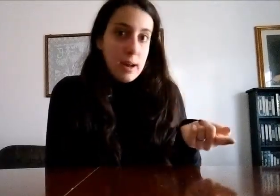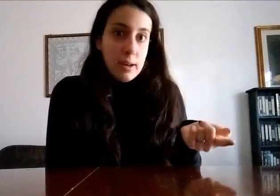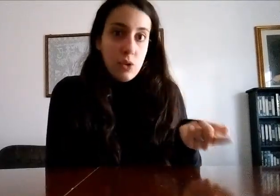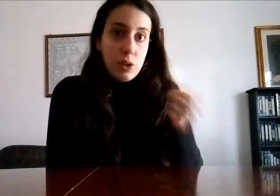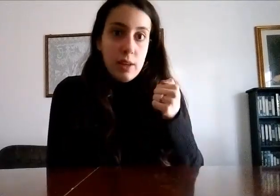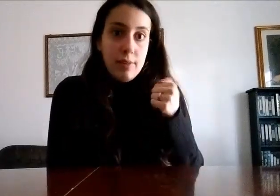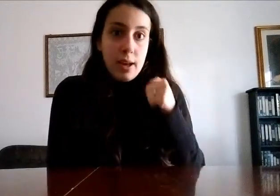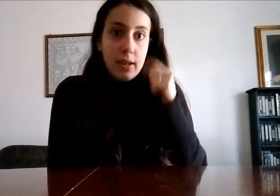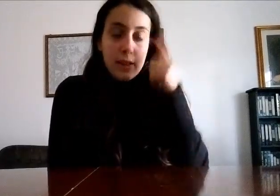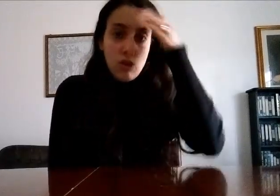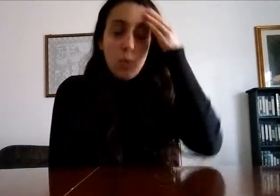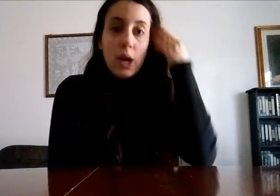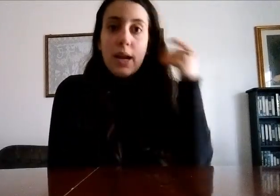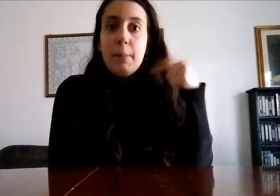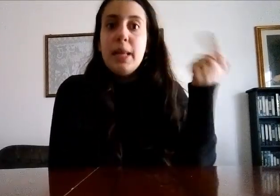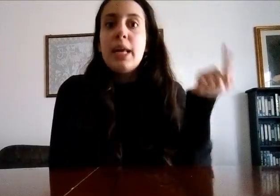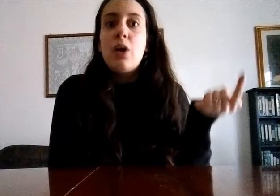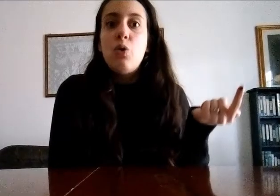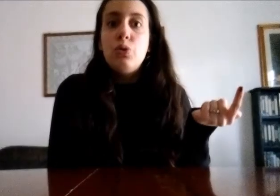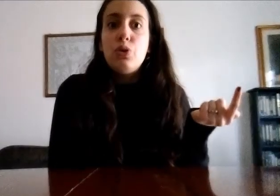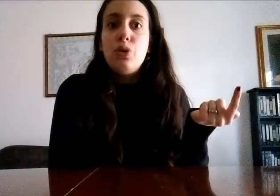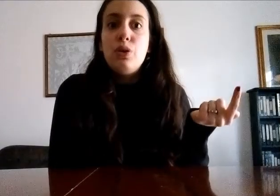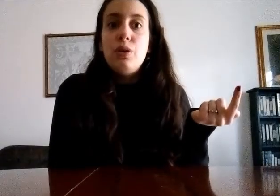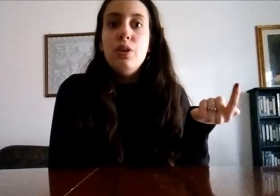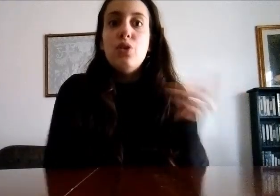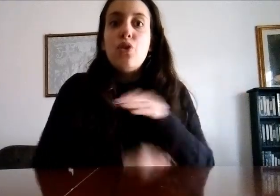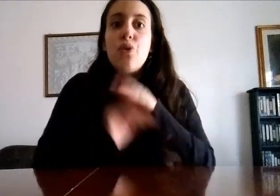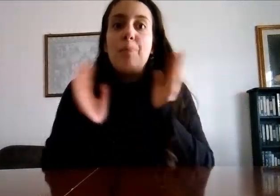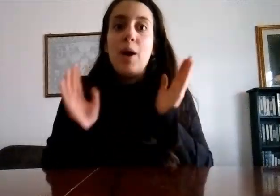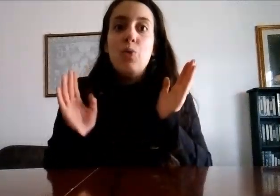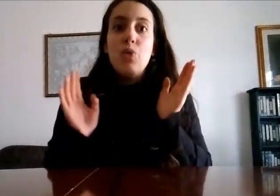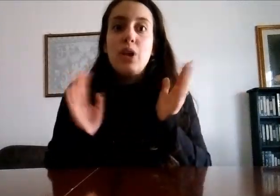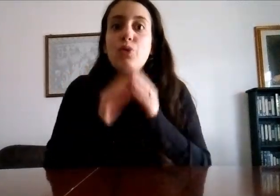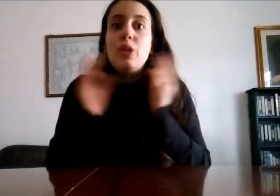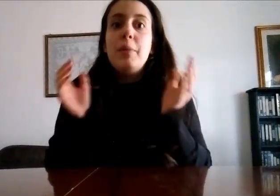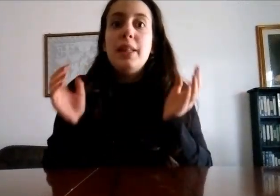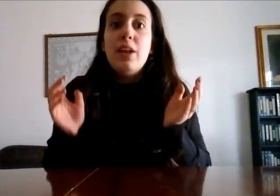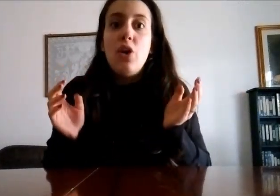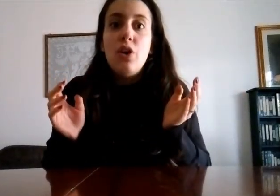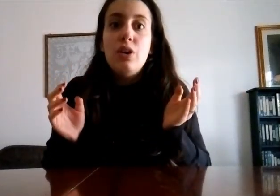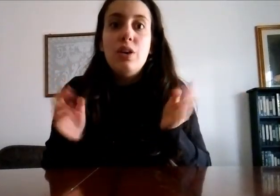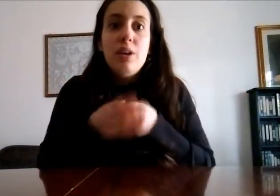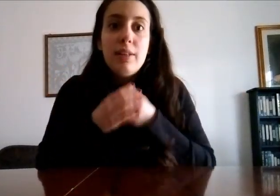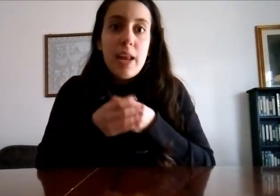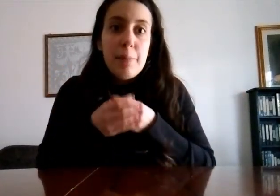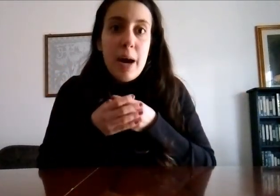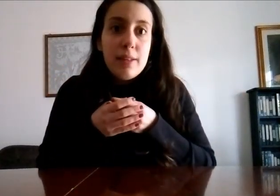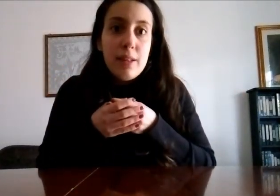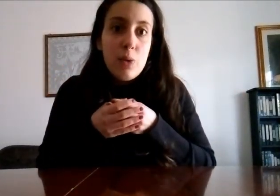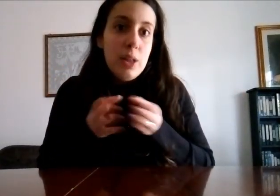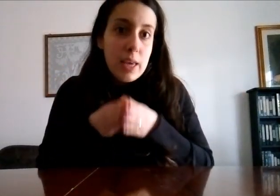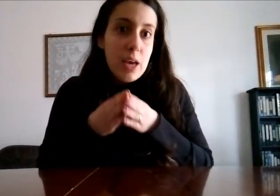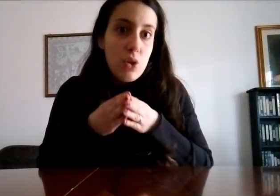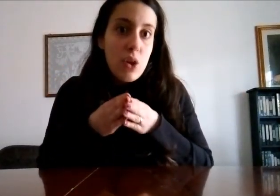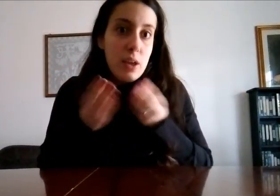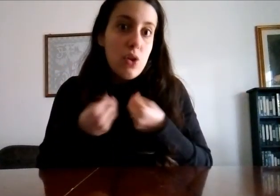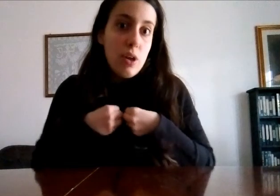cani non significa che se c'è un cane che mi ringhia contro io non ho paura assolutamente no sarei pazza quindi è chiaro che io